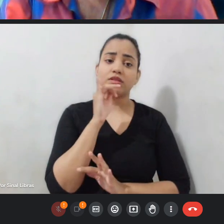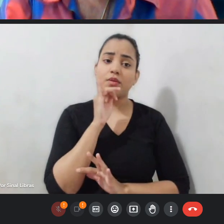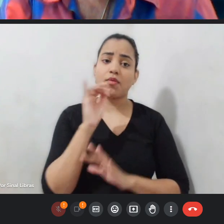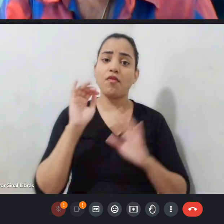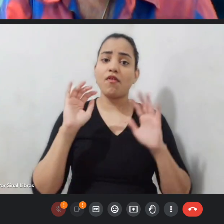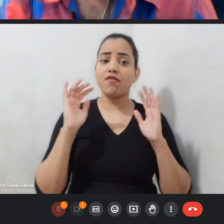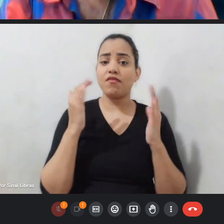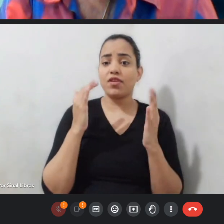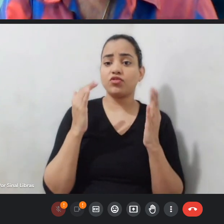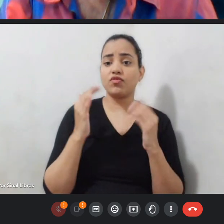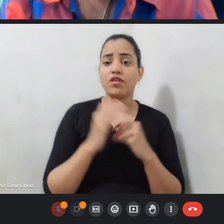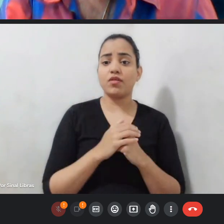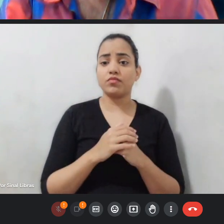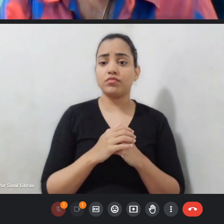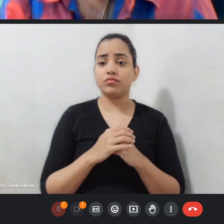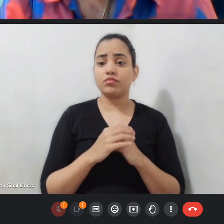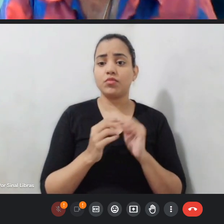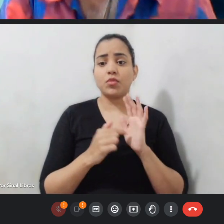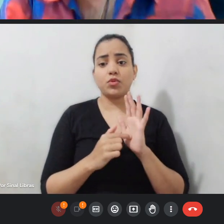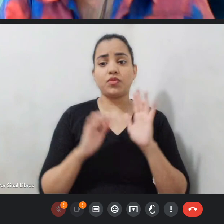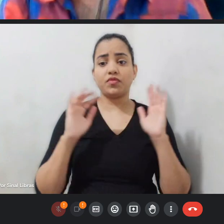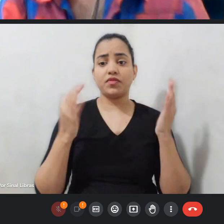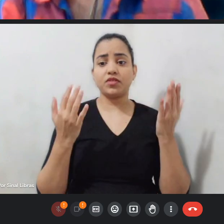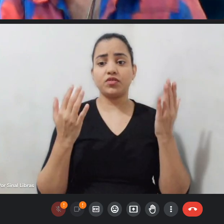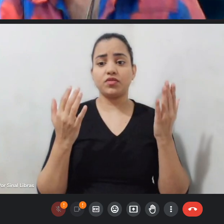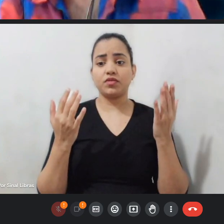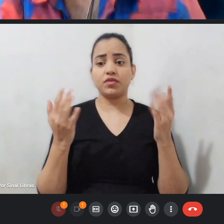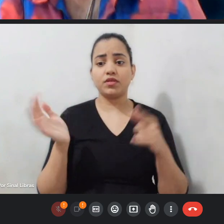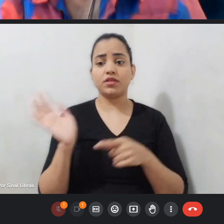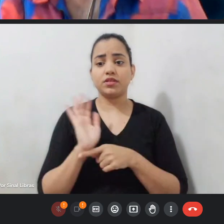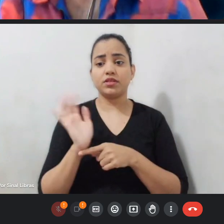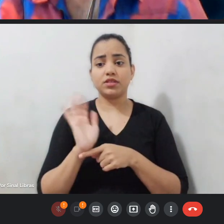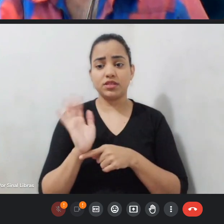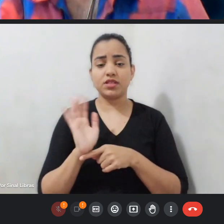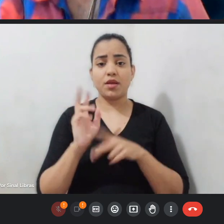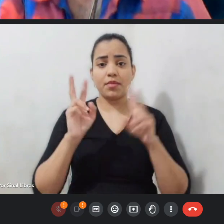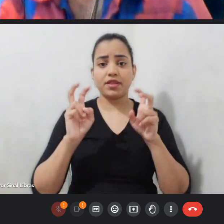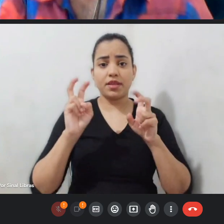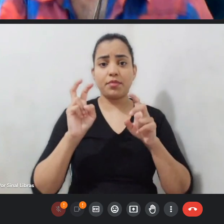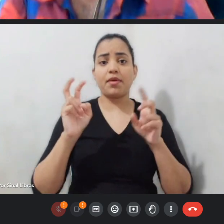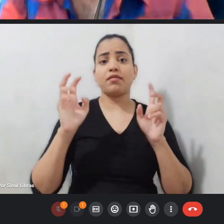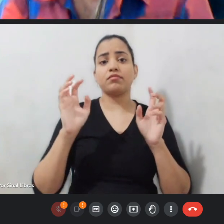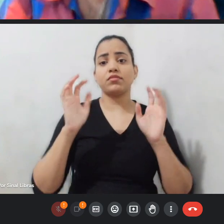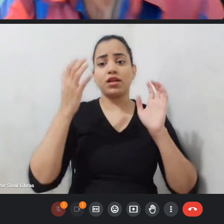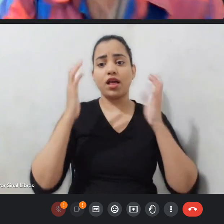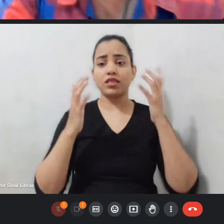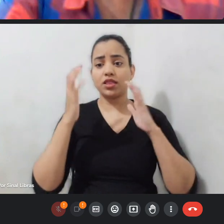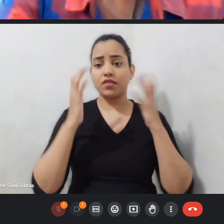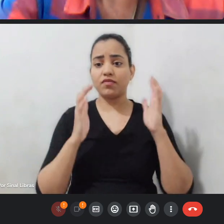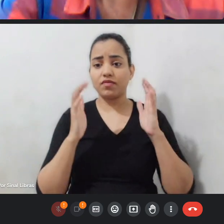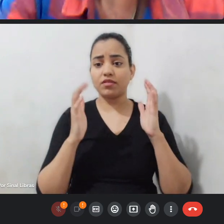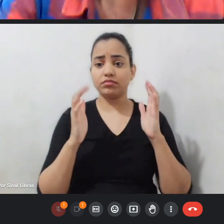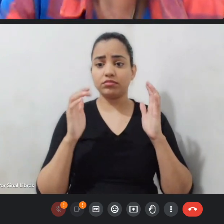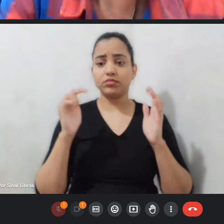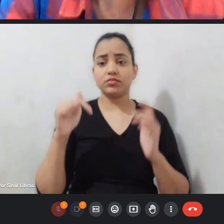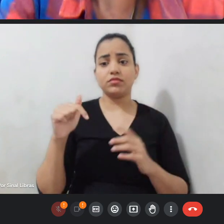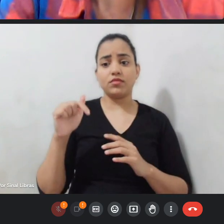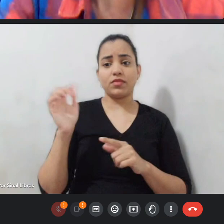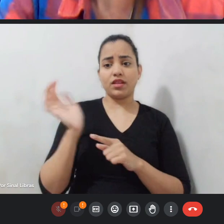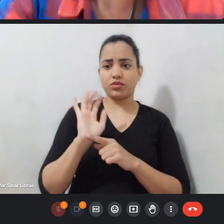ela colocou a secretária um festival de cinema só sobre carnaval nesse cinema que eu tenho aqui o ar livre